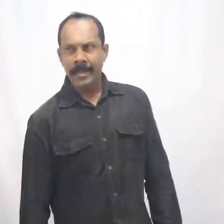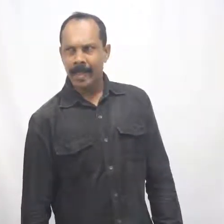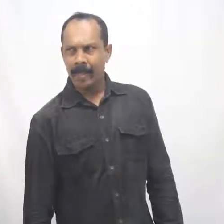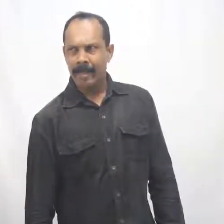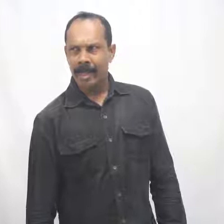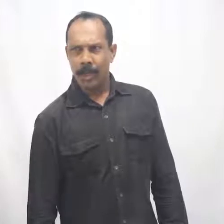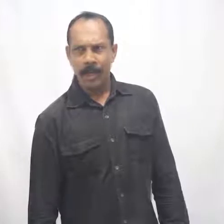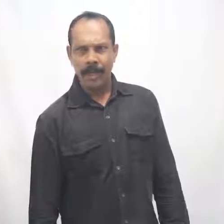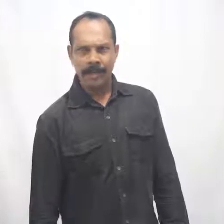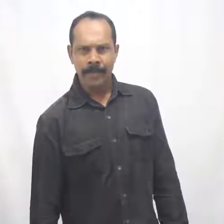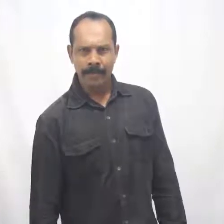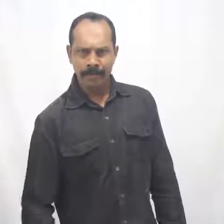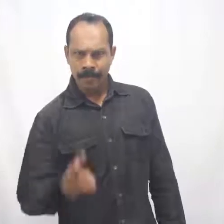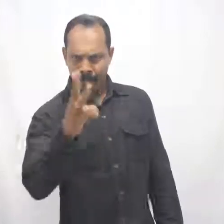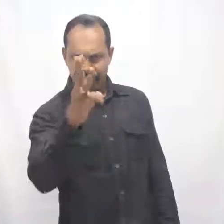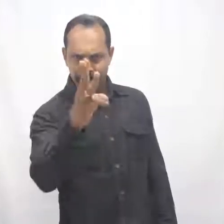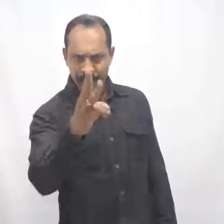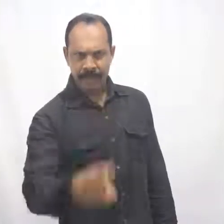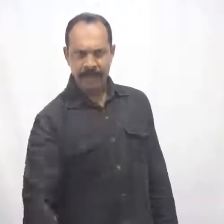चैनलरे पंडग लोग, सिर्फ तीन दिन